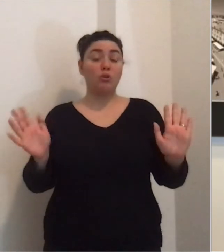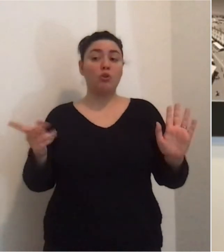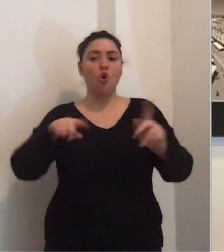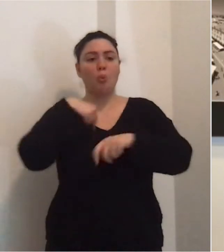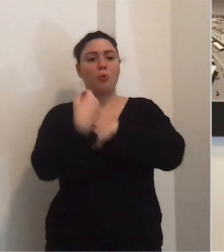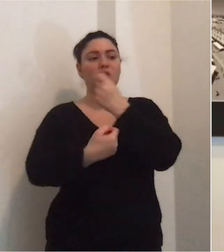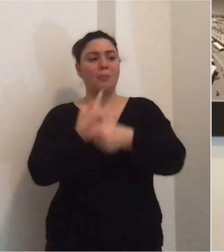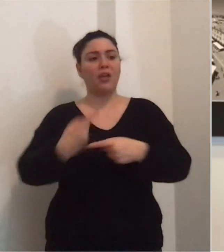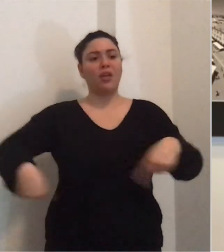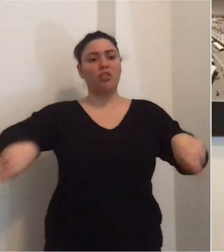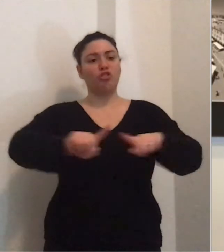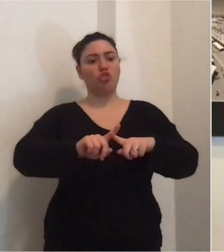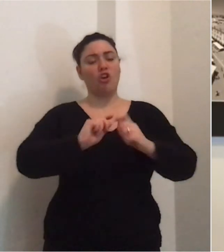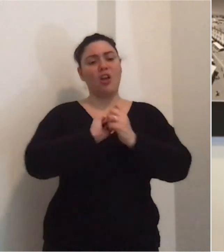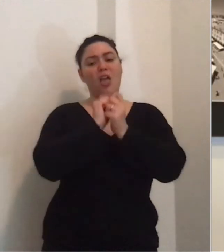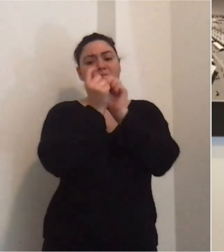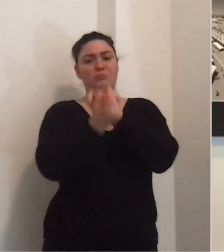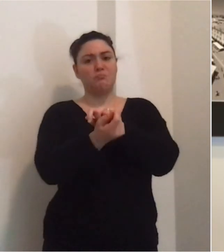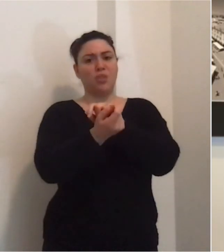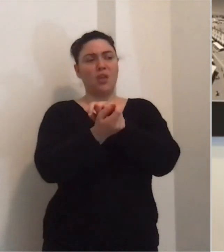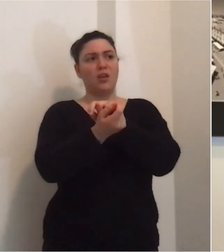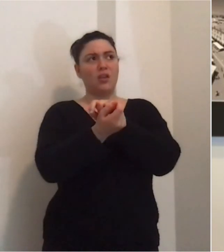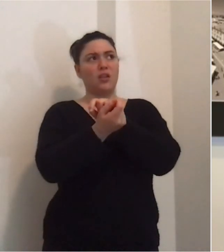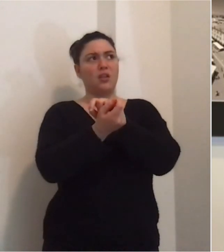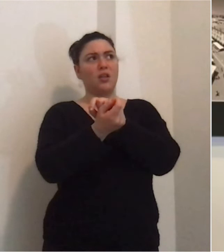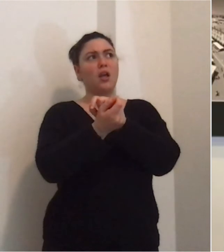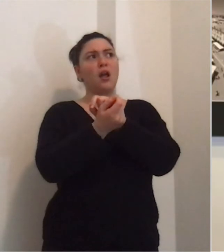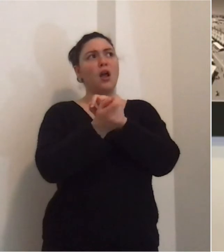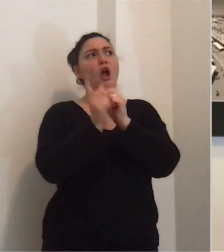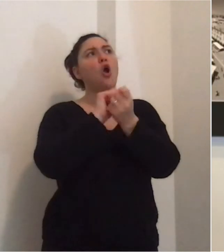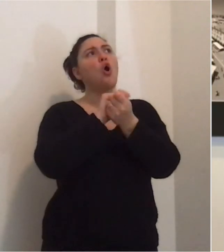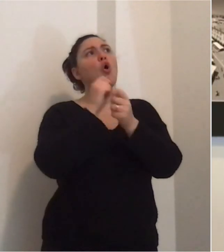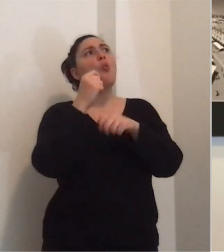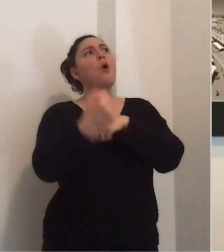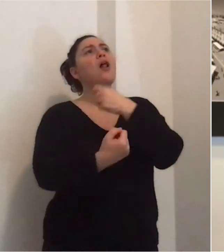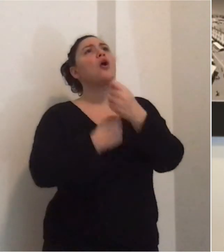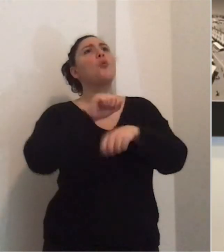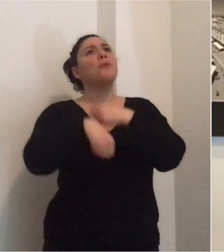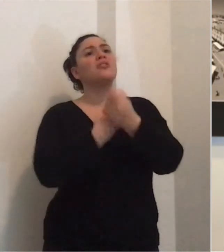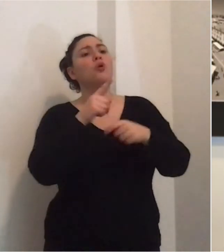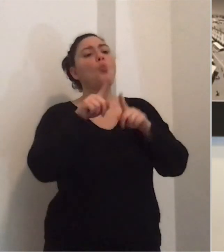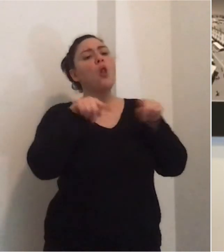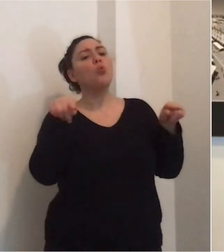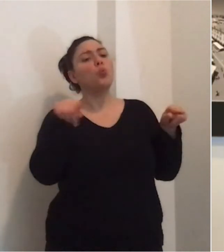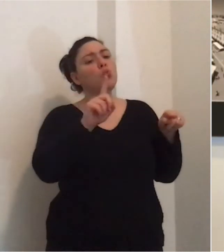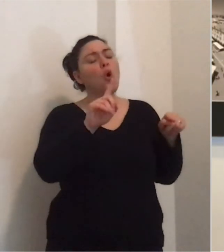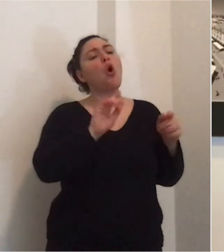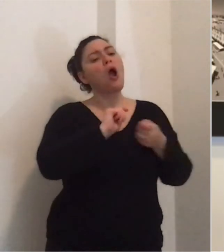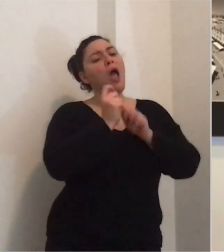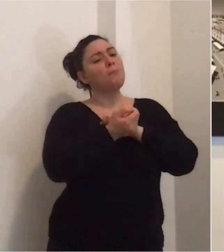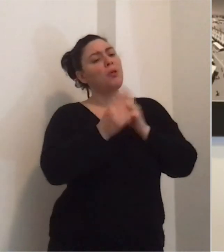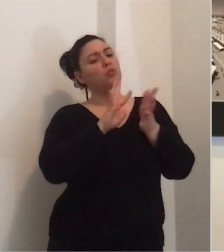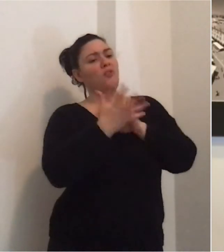però stiamo cambiando tanti nostri comportamenti alcuni li stiamo cambiando anche in maniera positiva alcuni